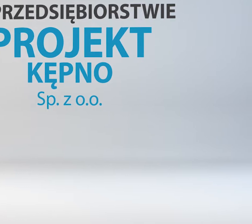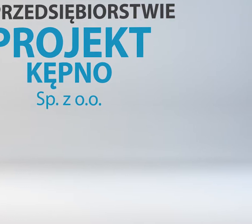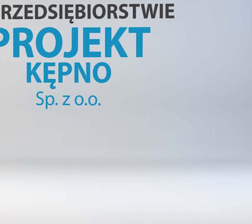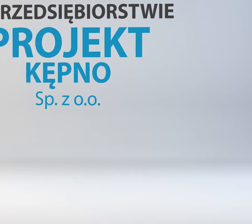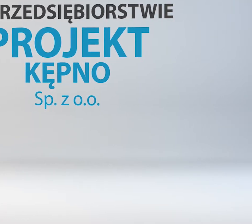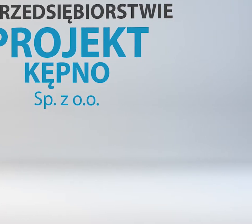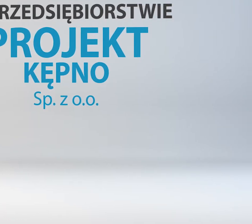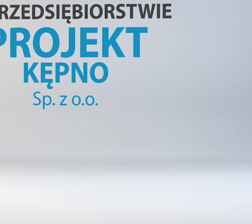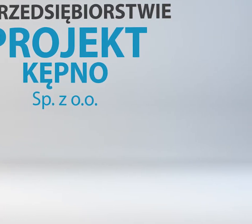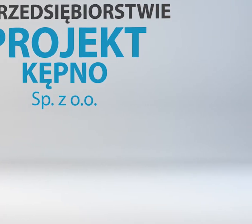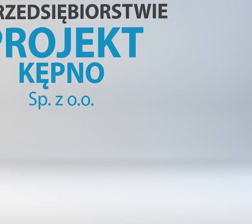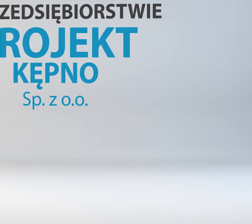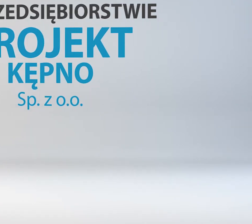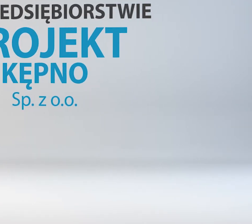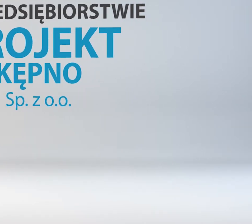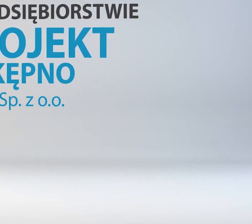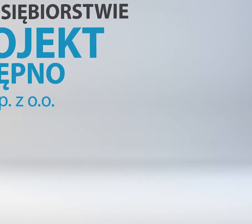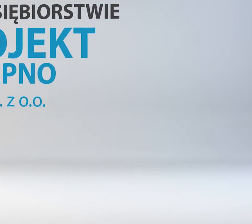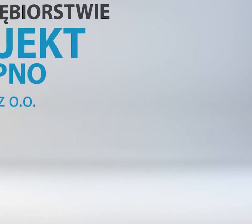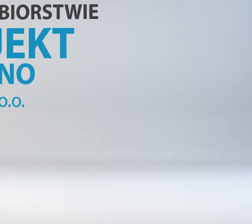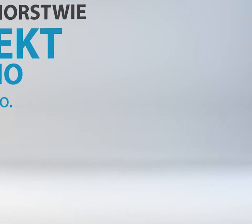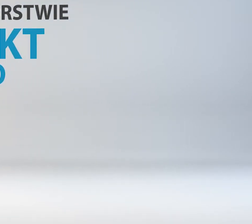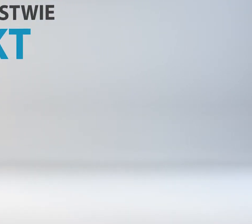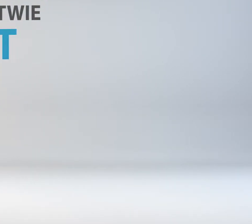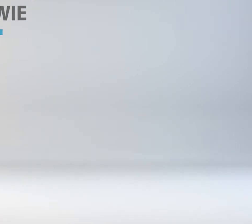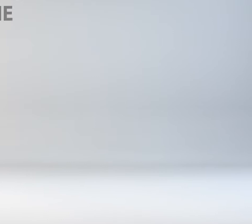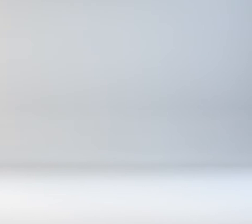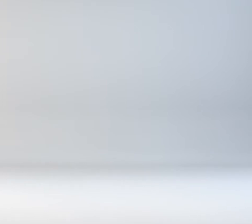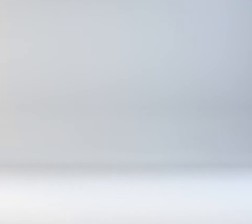Czym zajmujemy się w przedsiębiorstwie Projekt Kępno Spółka ZOO?